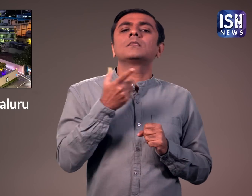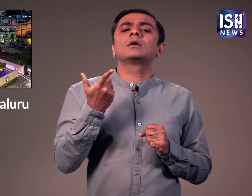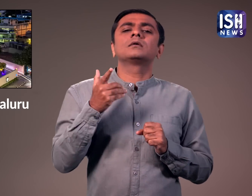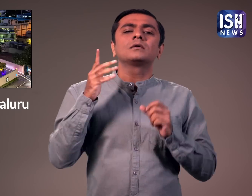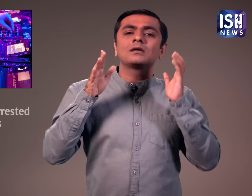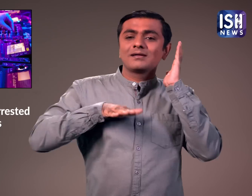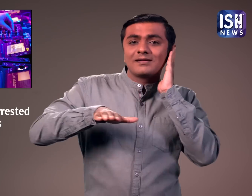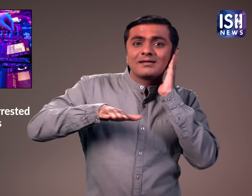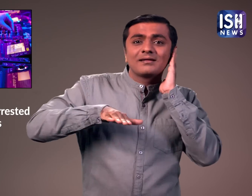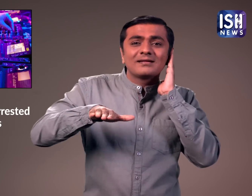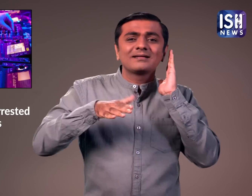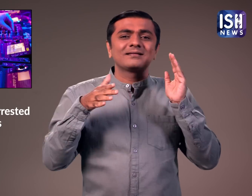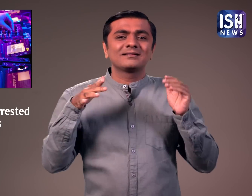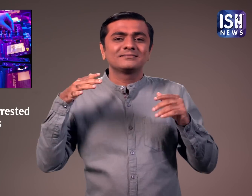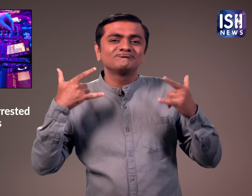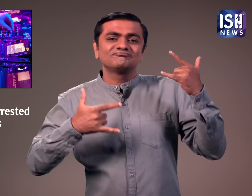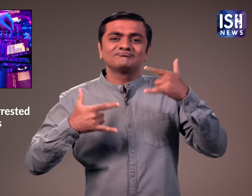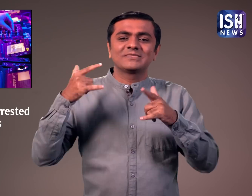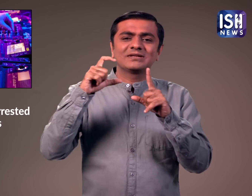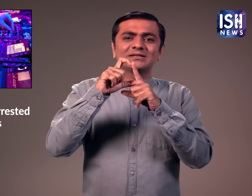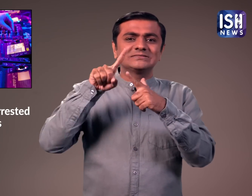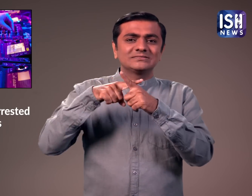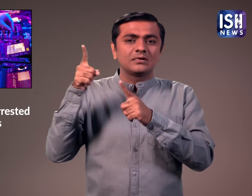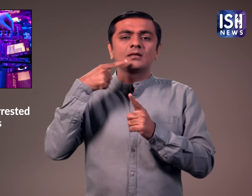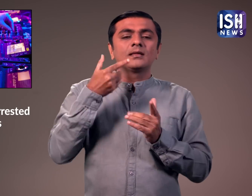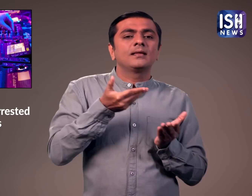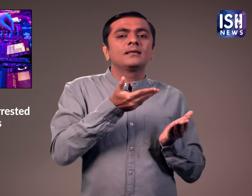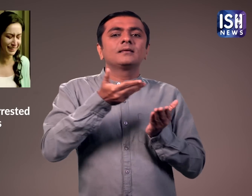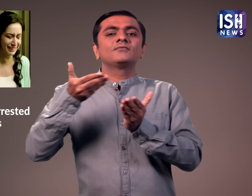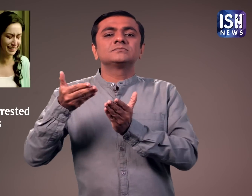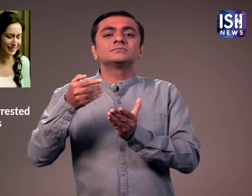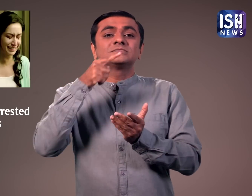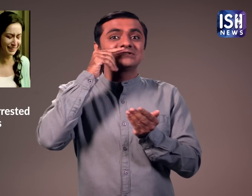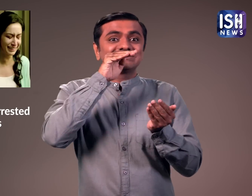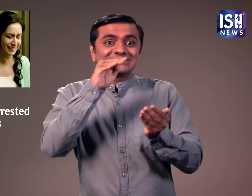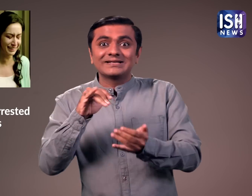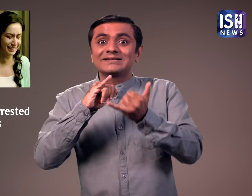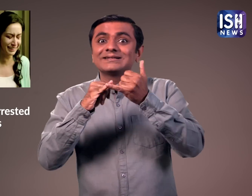पार्टी में सिदान कपूर को डीजे ने इन्वाइट किया था